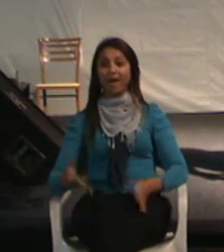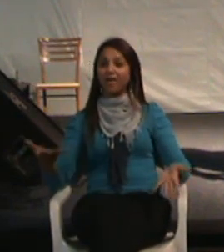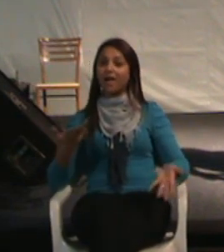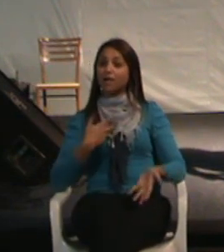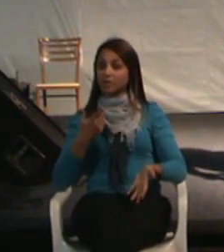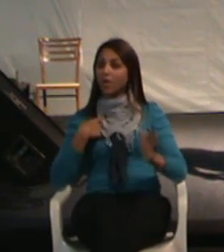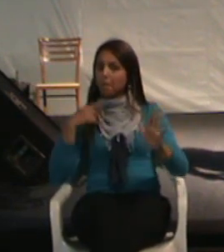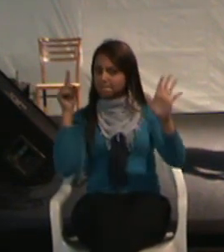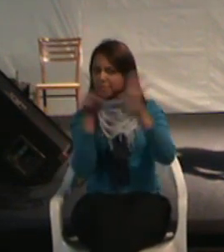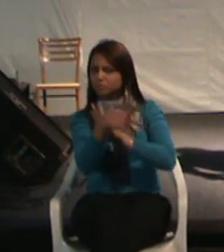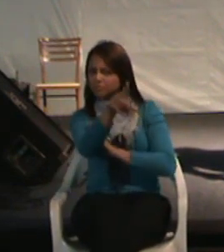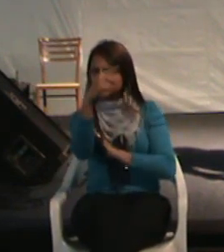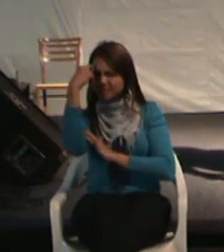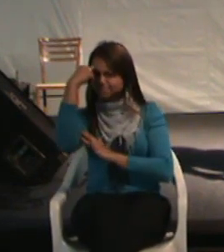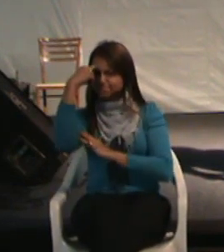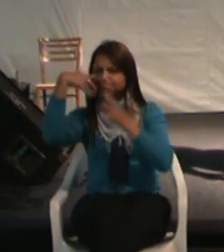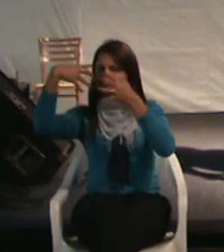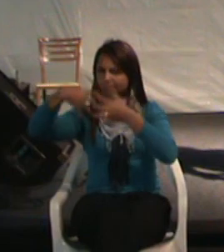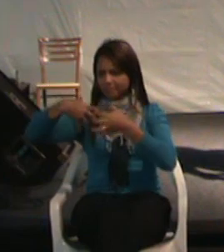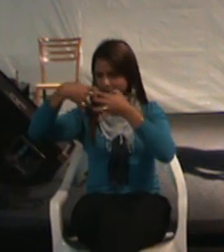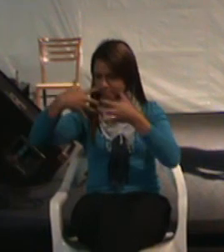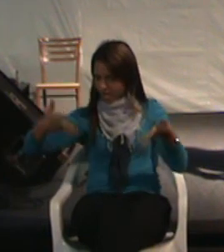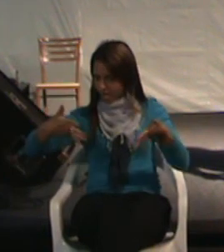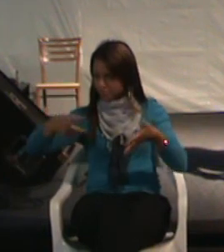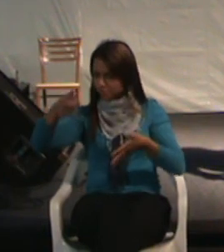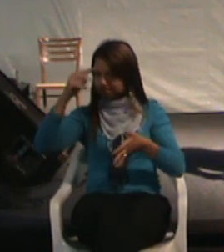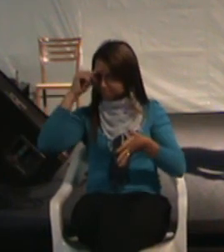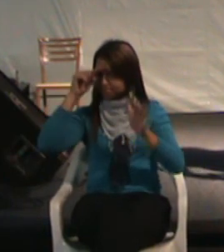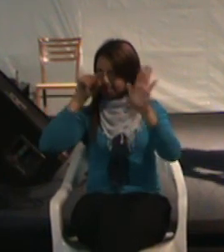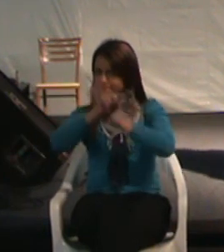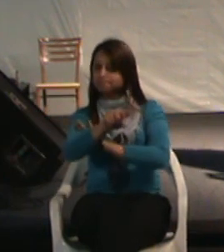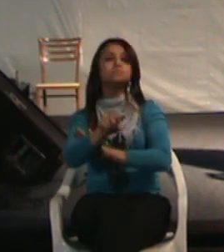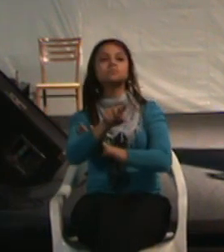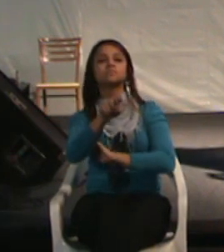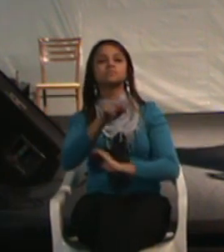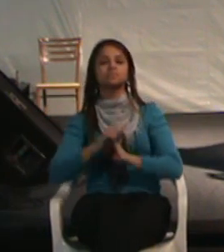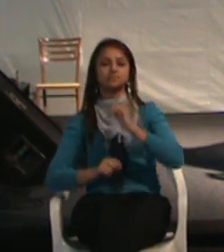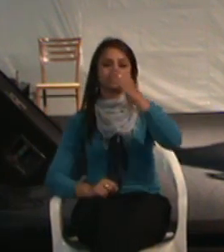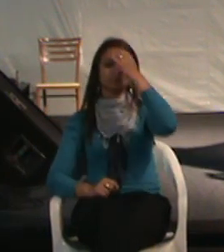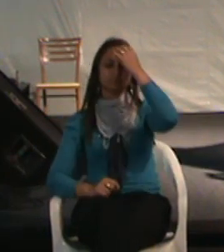reflitam. Agora aí com vocês, perguntem para vocês mesmos.